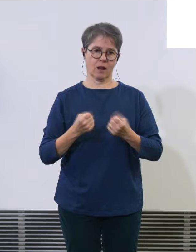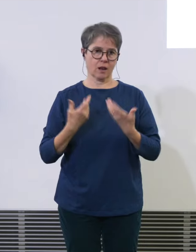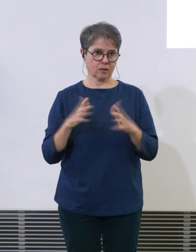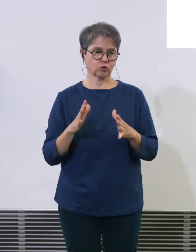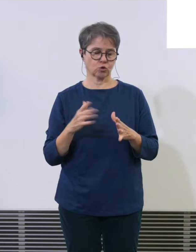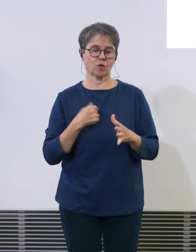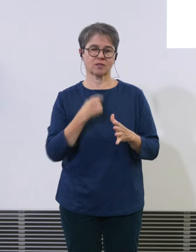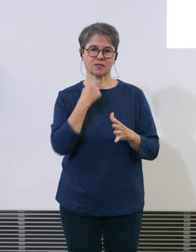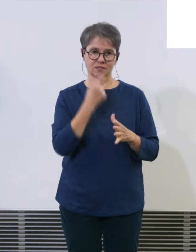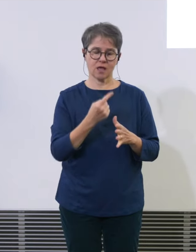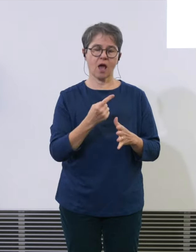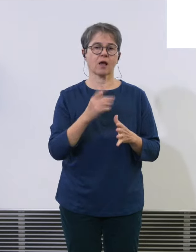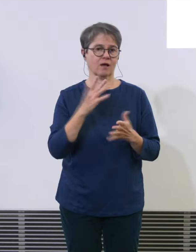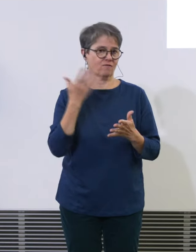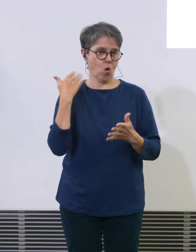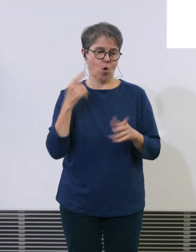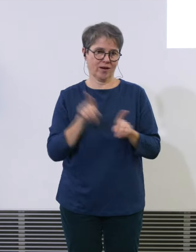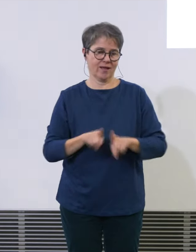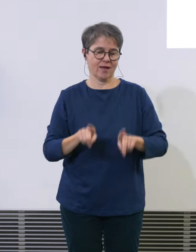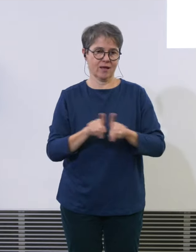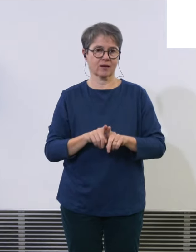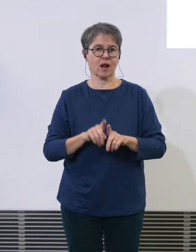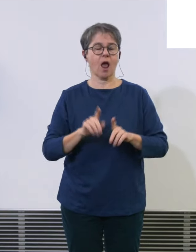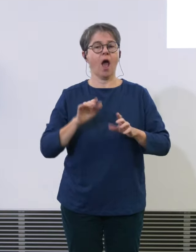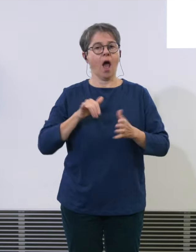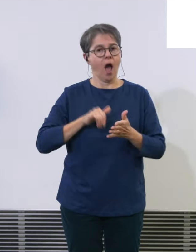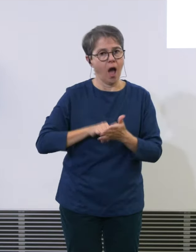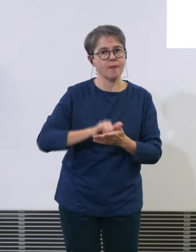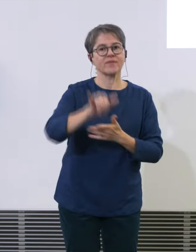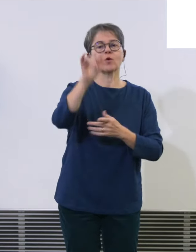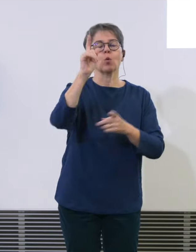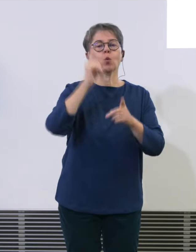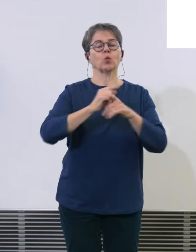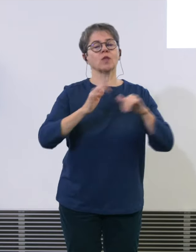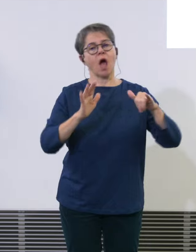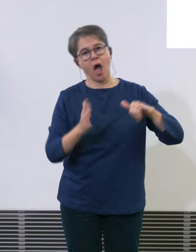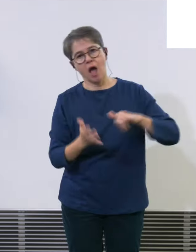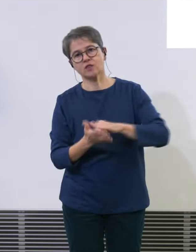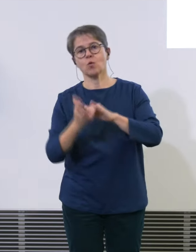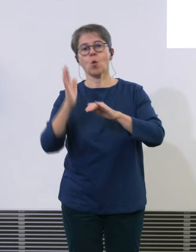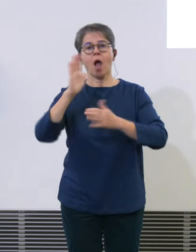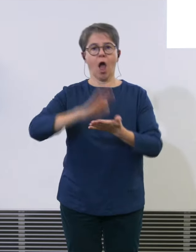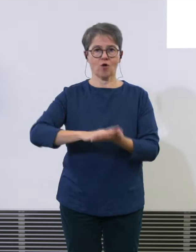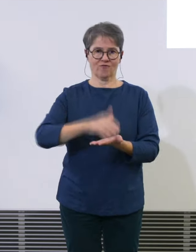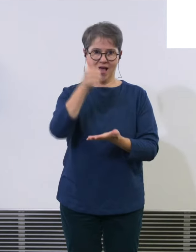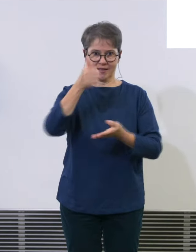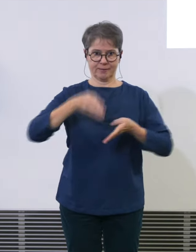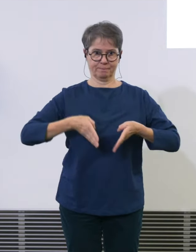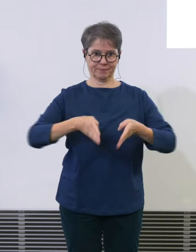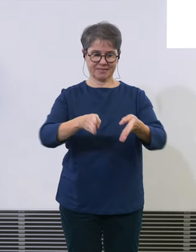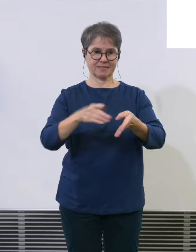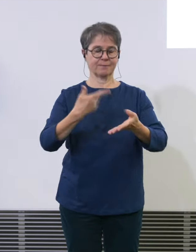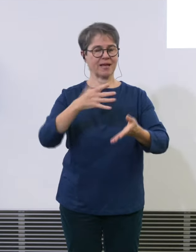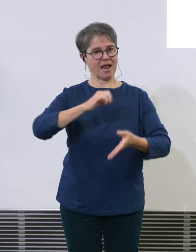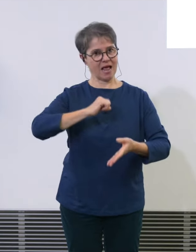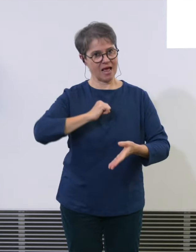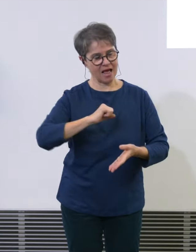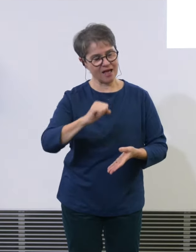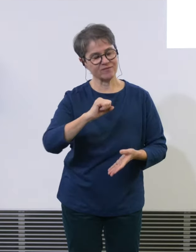und Abflüge viel mehr auf einer Piste zu machen und das ist effizienter, es ist einfacher, es ist weniger komplex, das